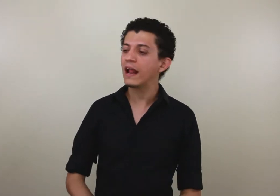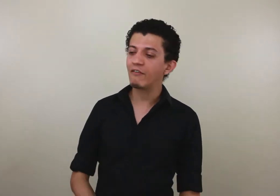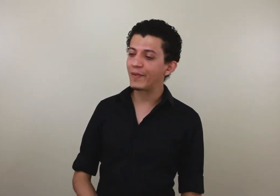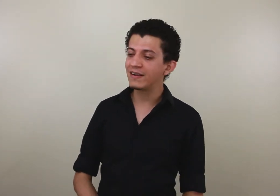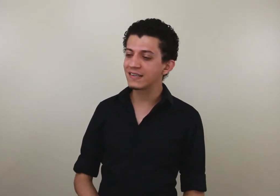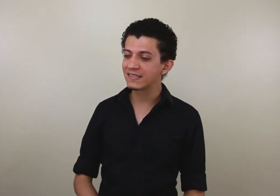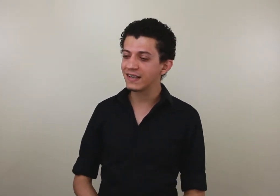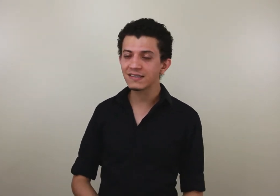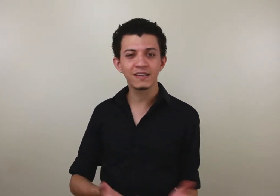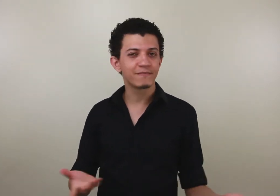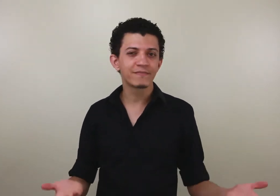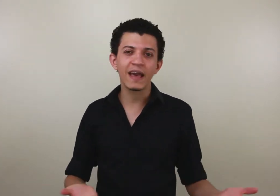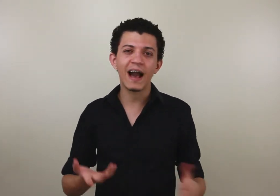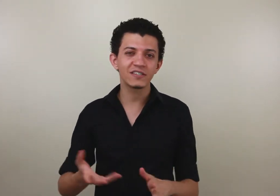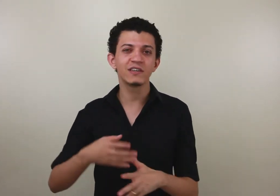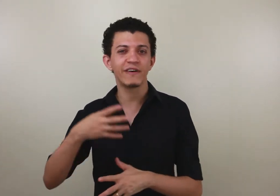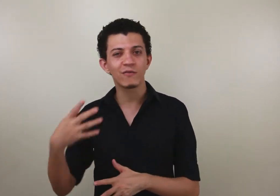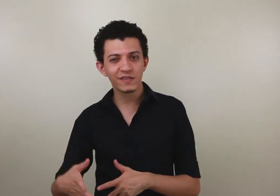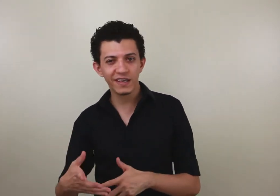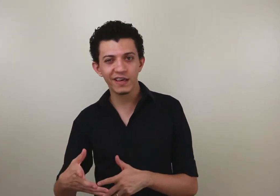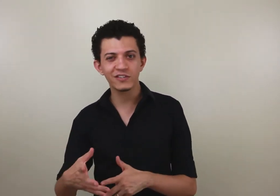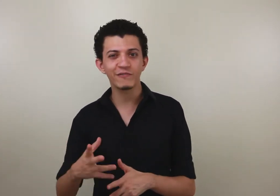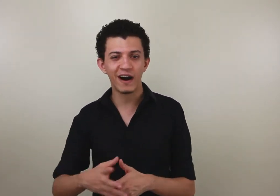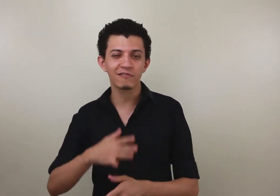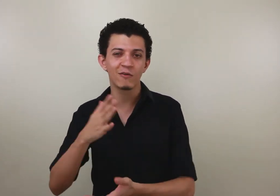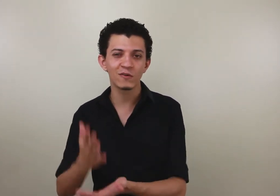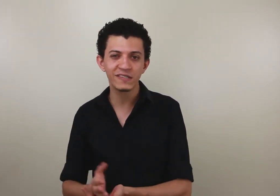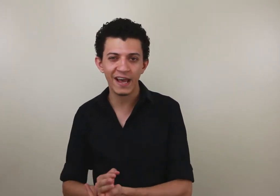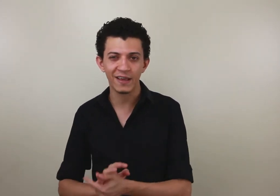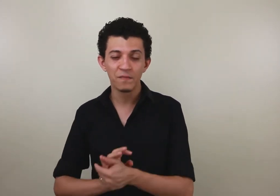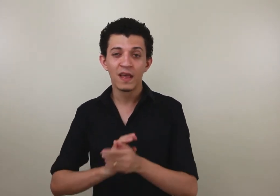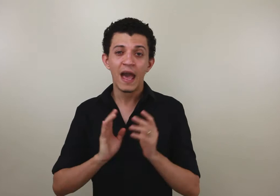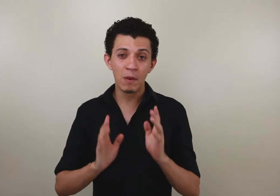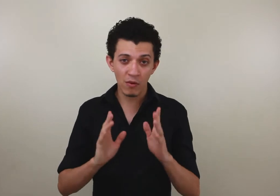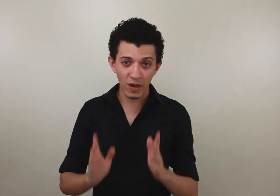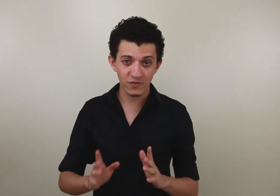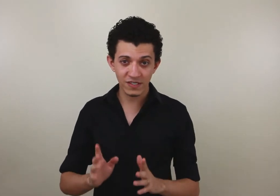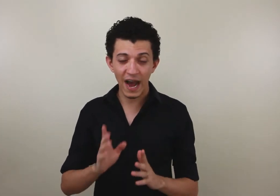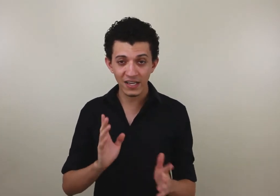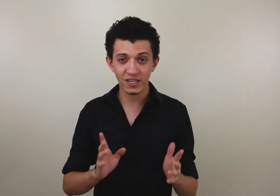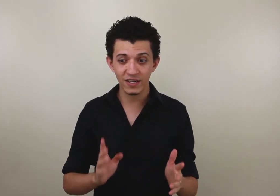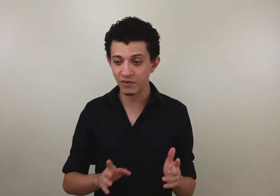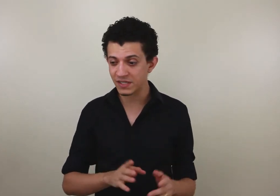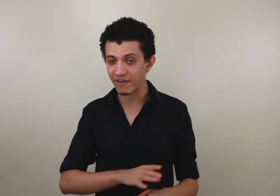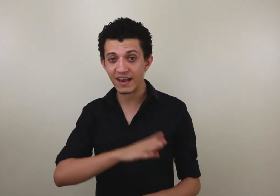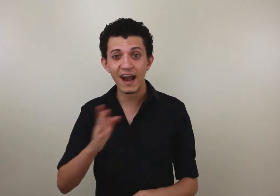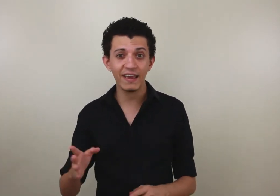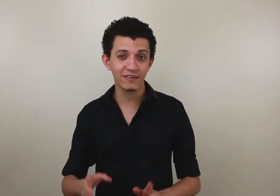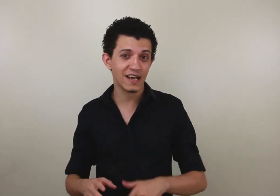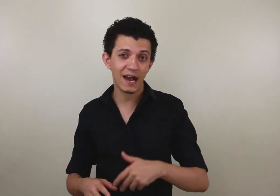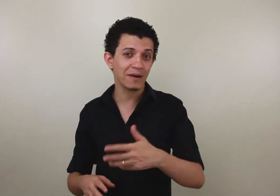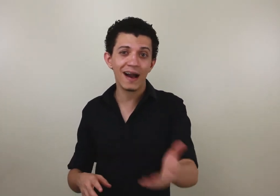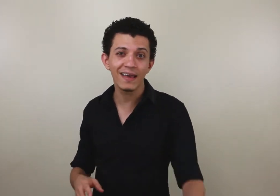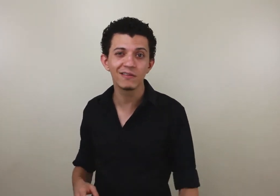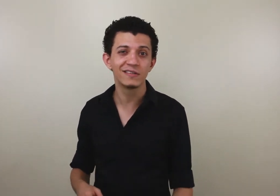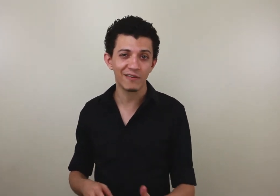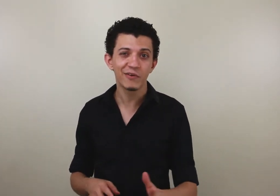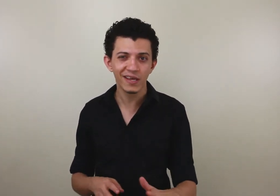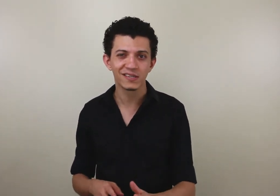olhava para eles assim, assim, quem acha que não vai conseguir, de fato, não consegue. A mesma coisa, se você acha que você vai cair, você acaba caindo, já viu isso?